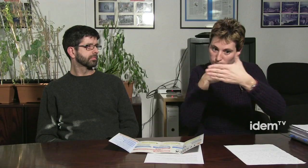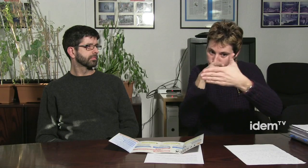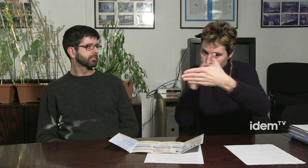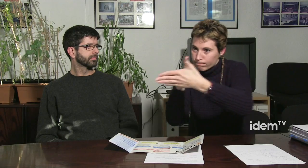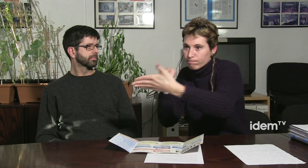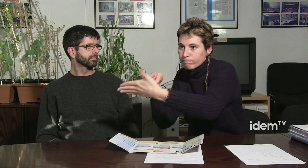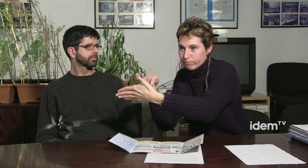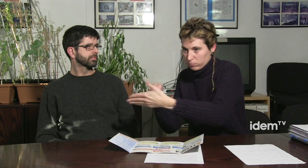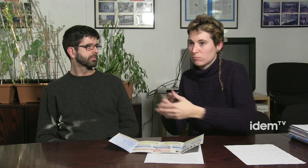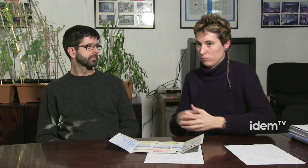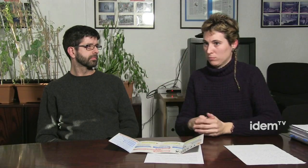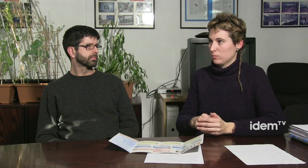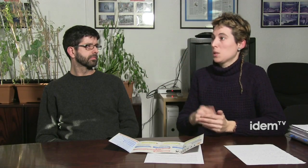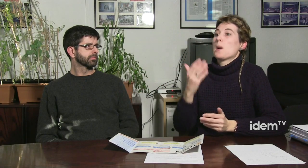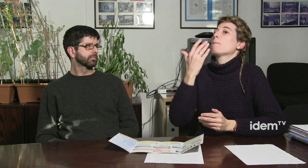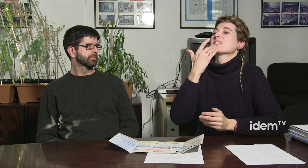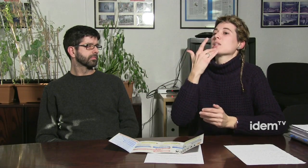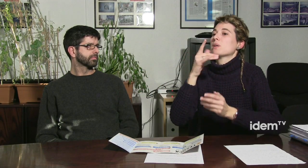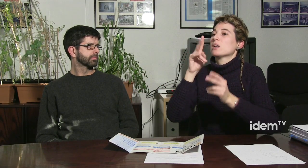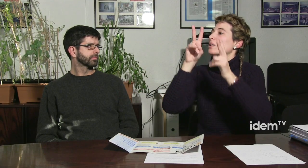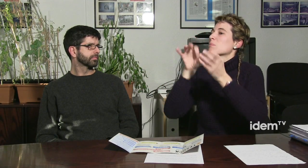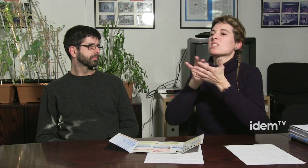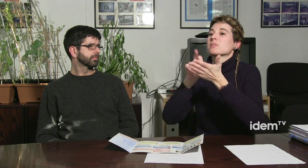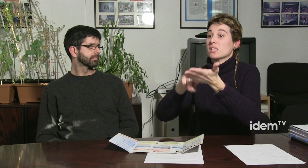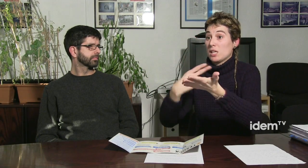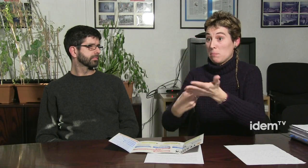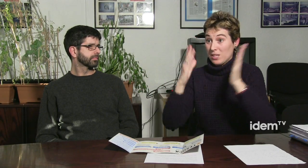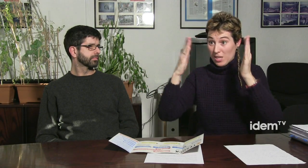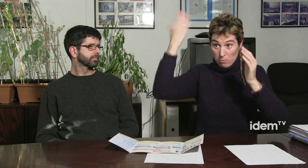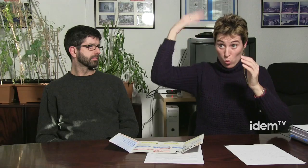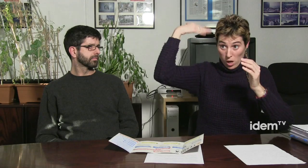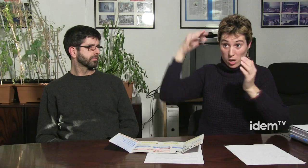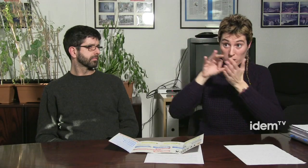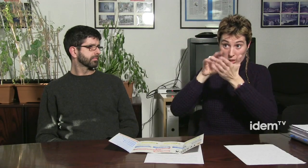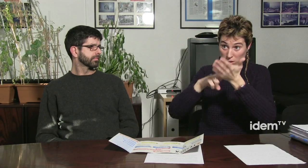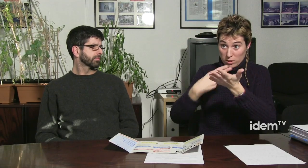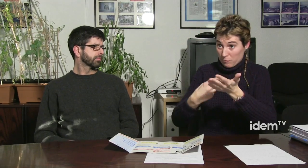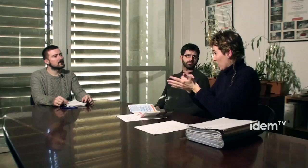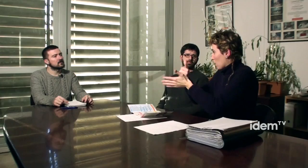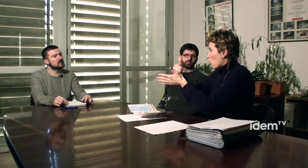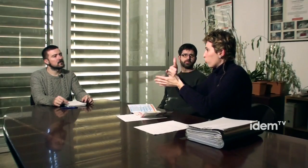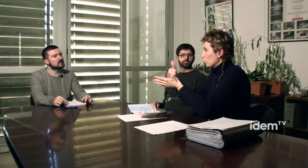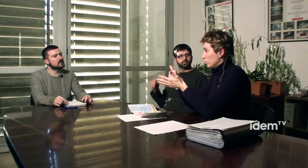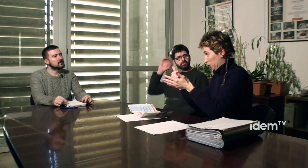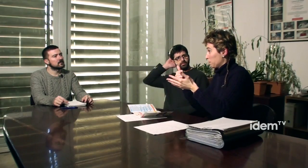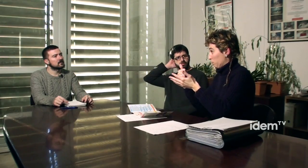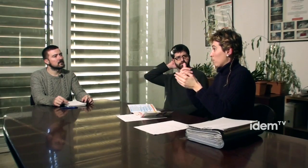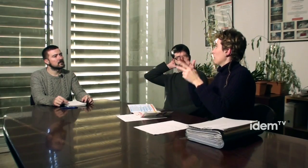i el fet que s'aprovés la llei ha obert moltes més portes. Per exemple, el servei d'intèrprets, fer el servei d'intèrprets